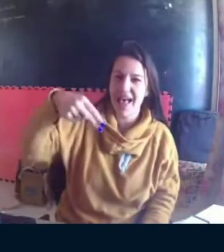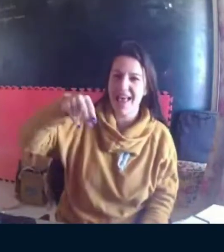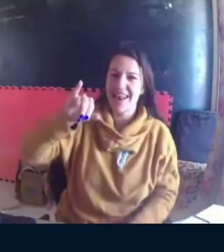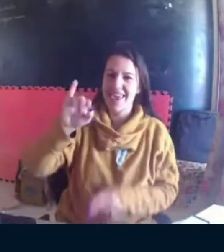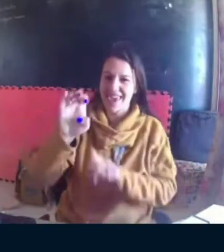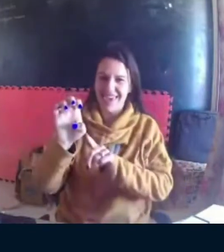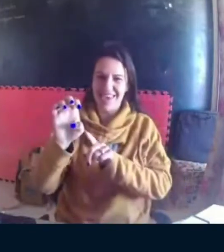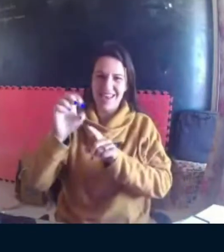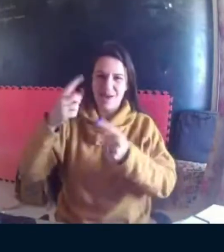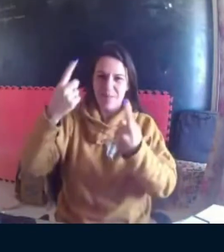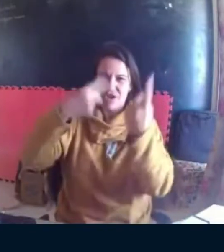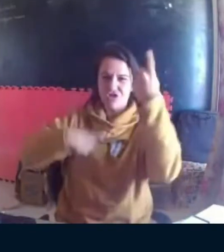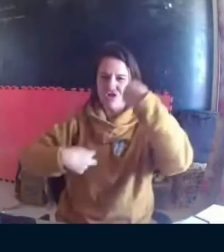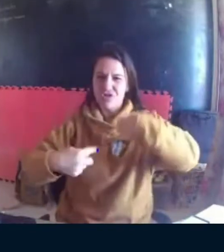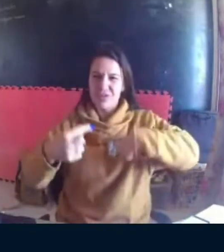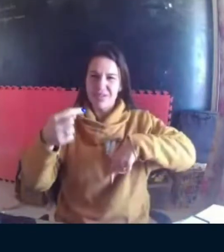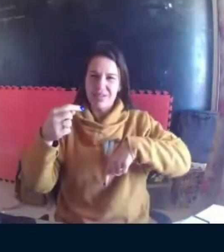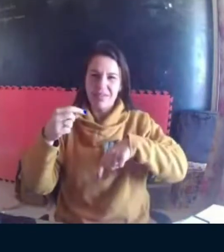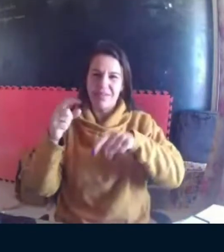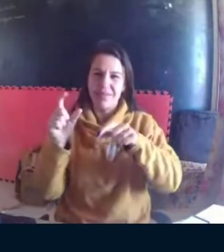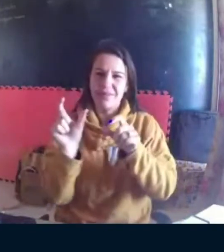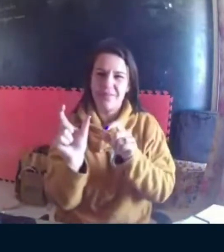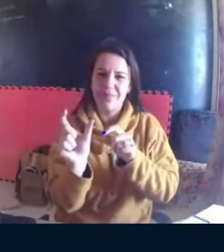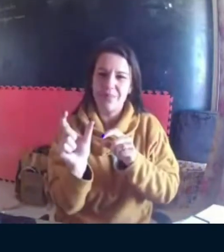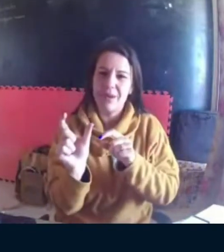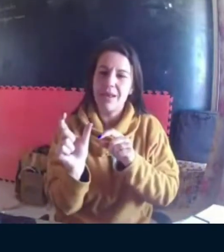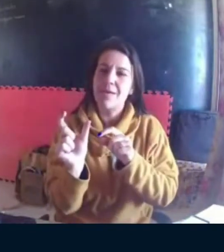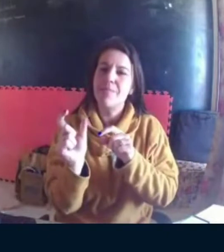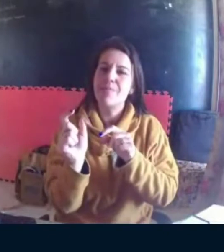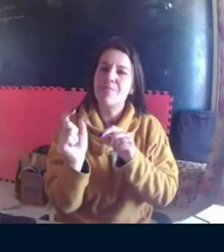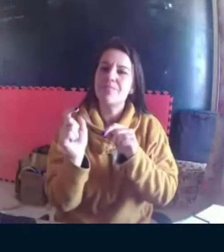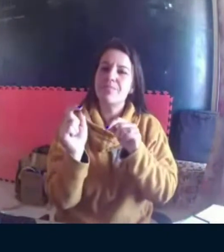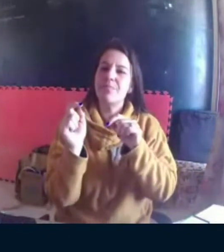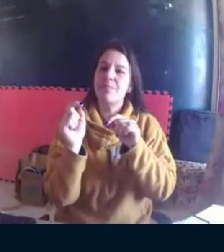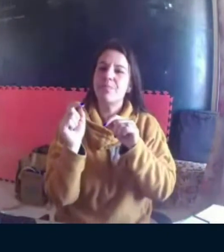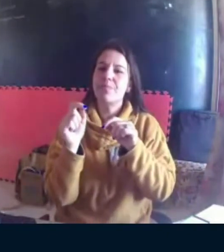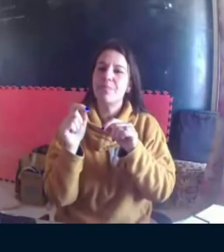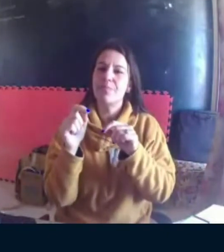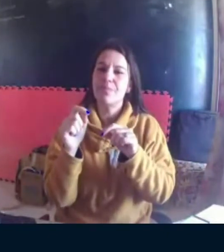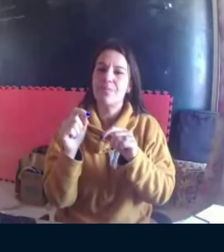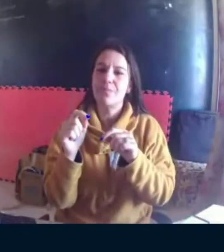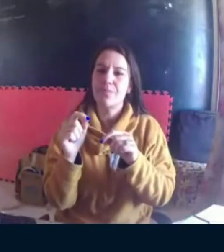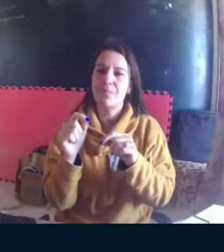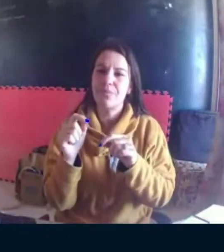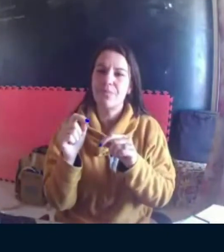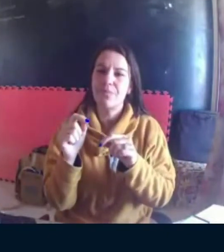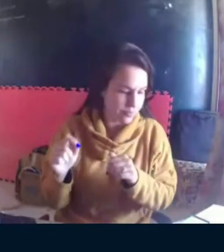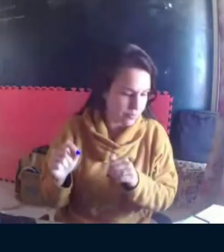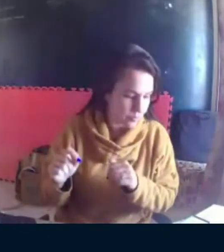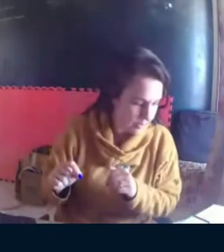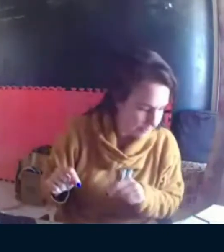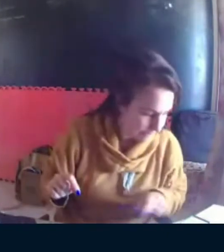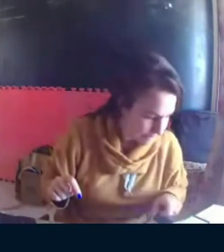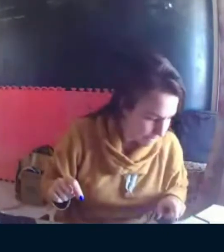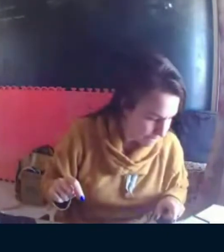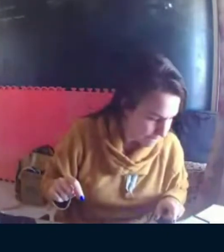você falou sobre Perejo e Vânico. E eu sugiro você escrever mais sobre isso.